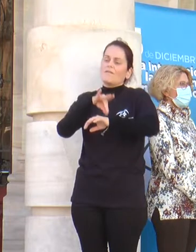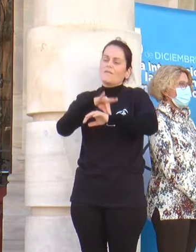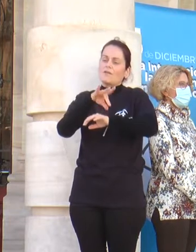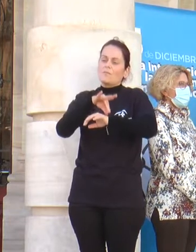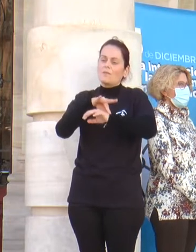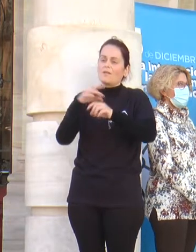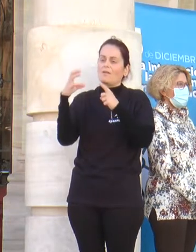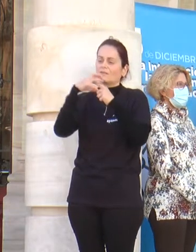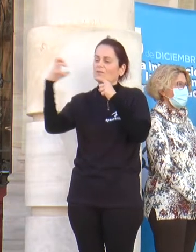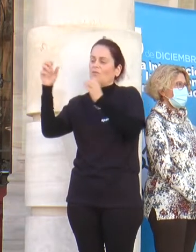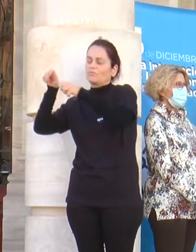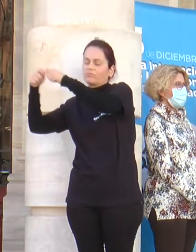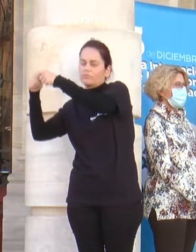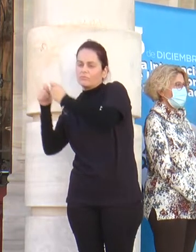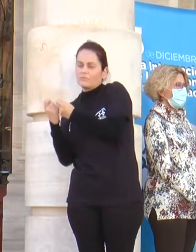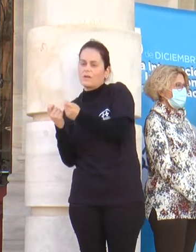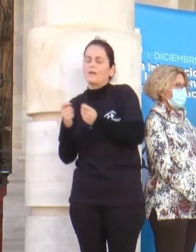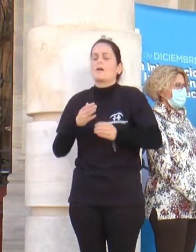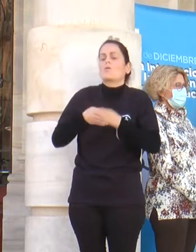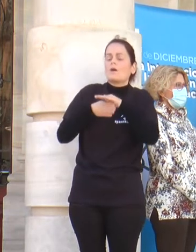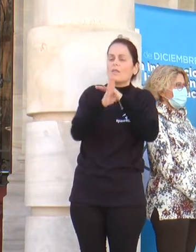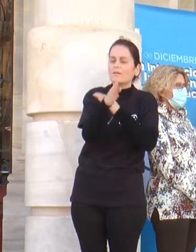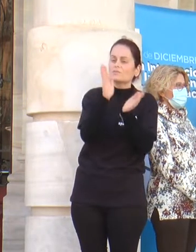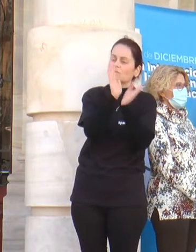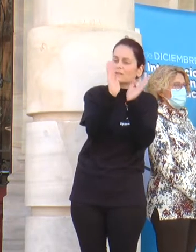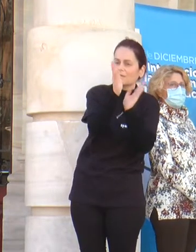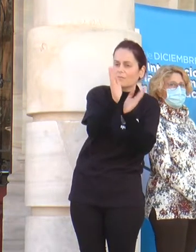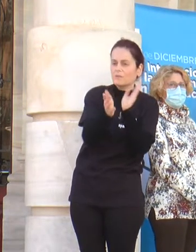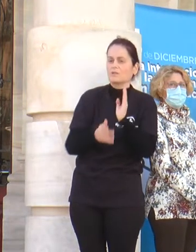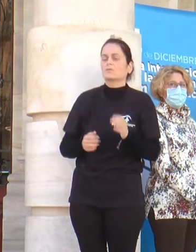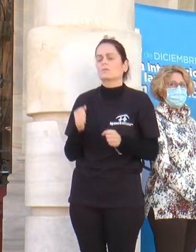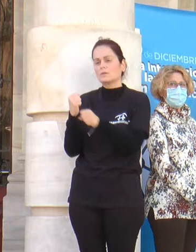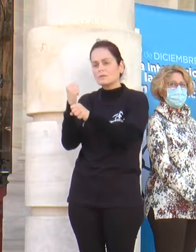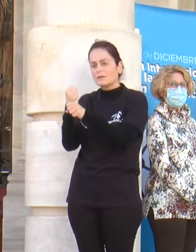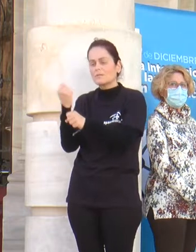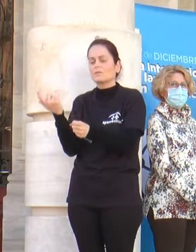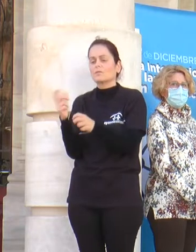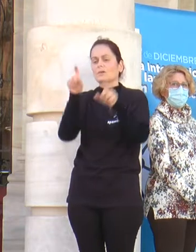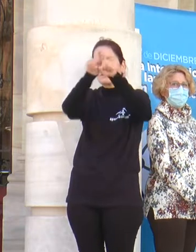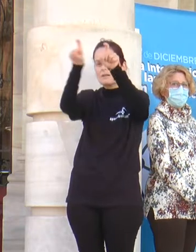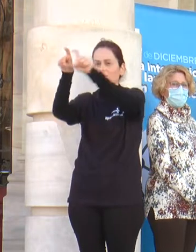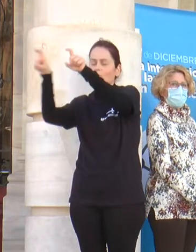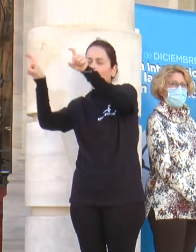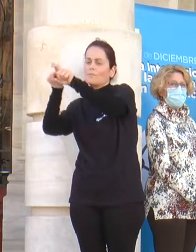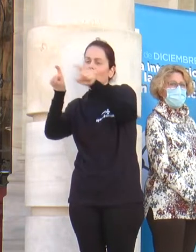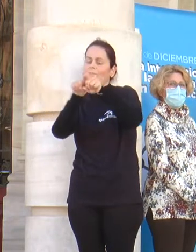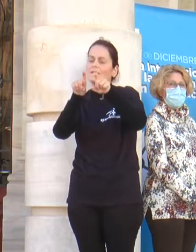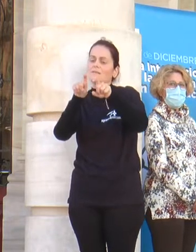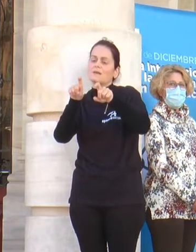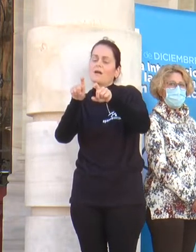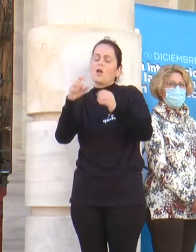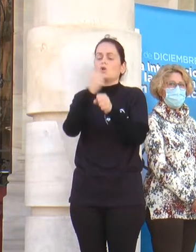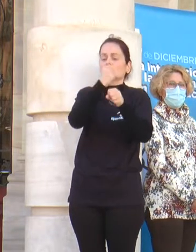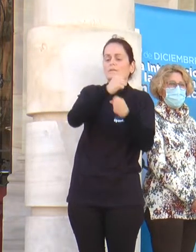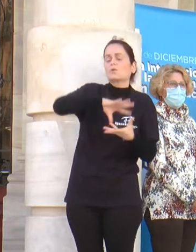acceso a rehabilitación integral y continuada y compromiso de las empresas para adaptar los puestos de